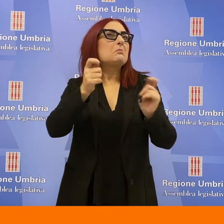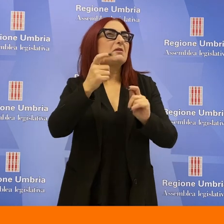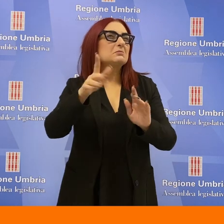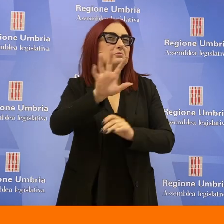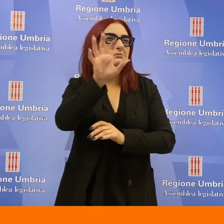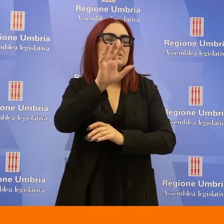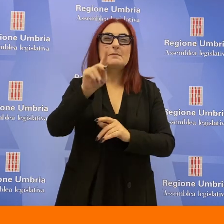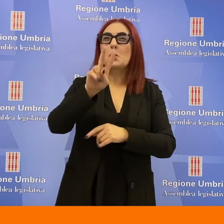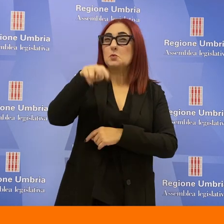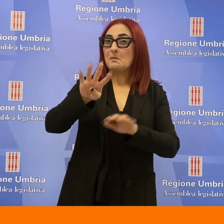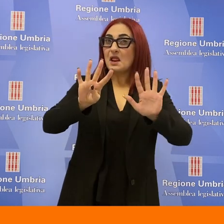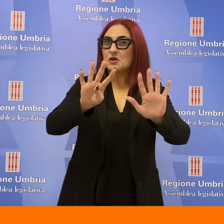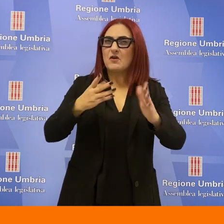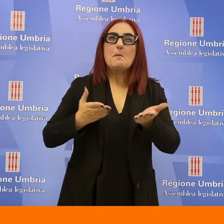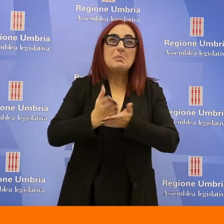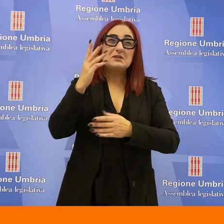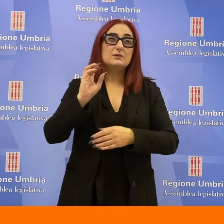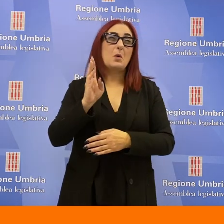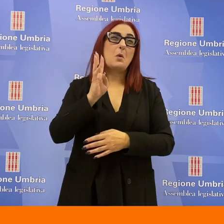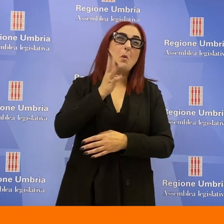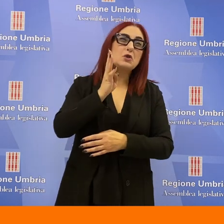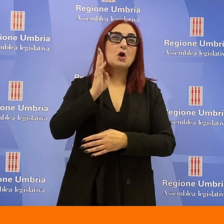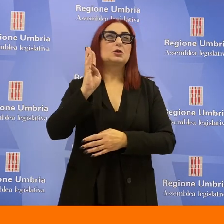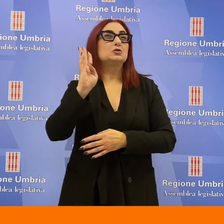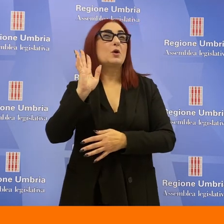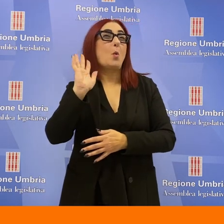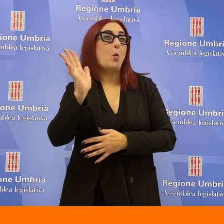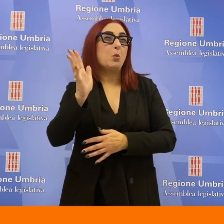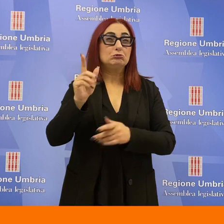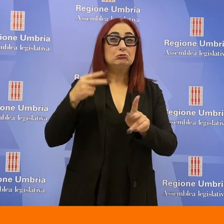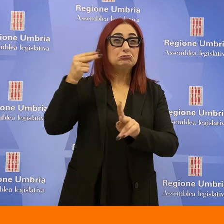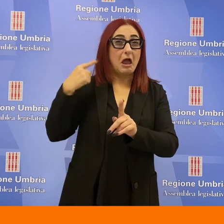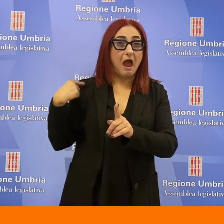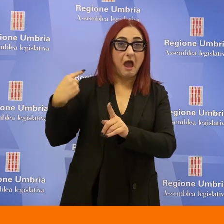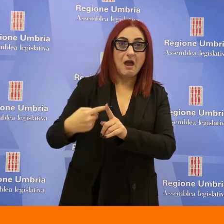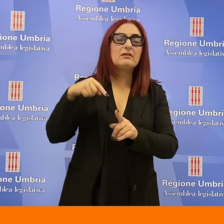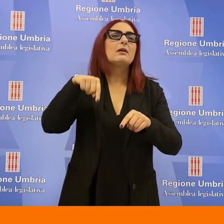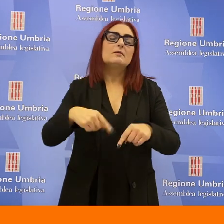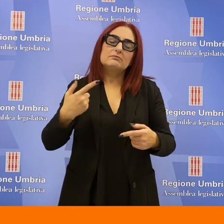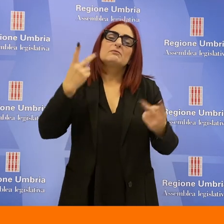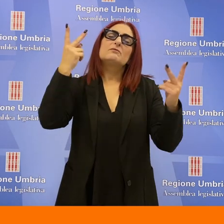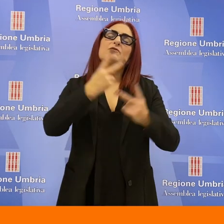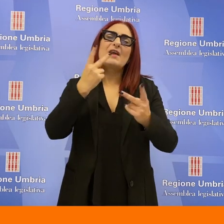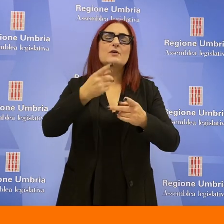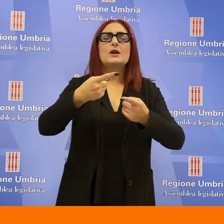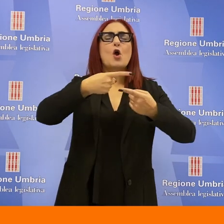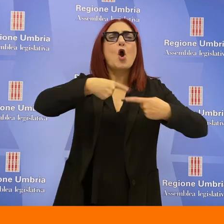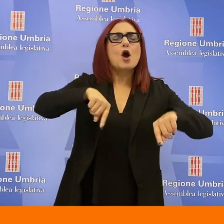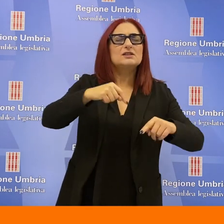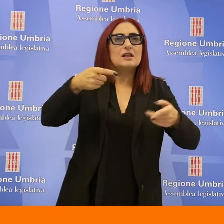credo risalga al 2009, quindi erano passati circa 15 anni, 14-15 anni. Sono molto contento che in questa